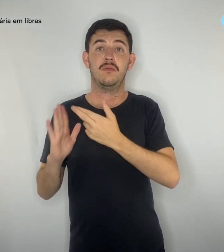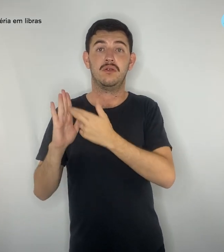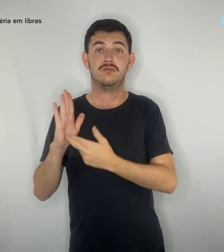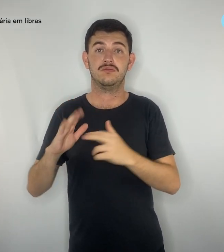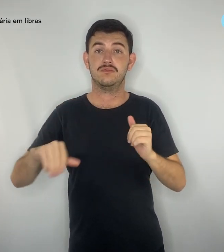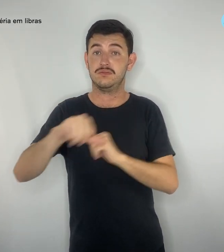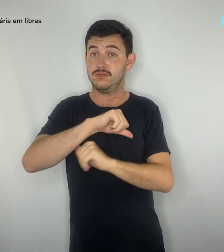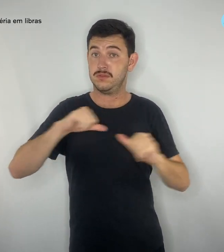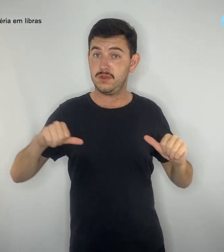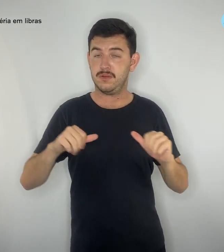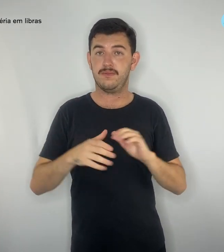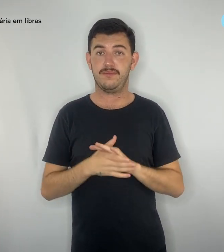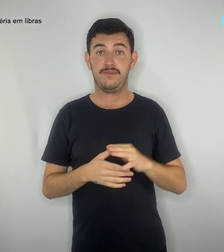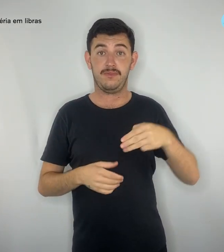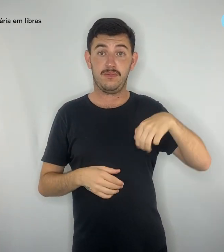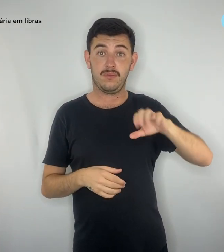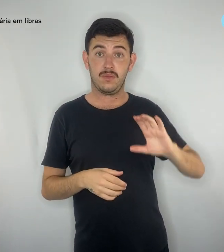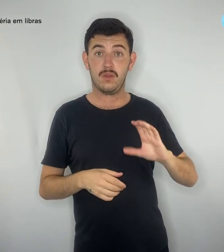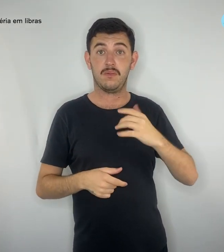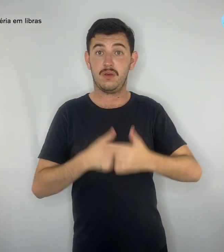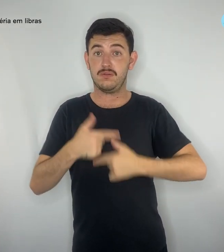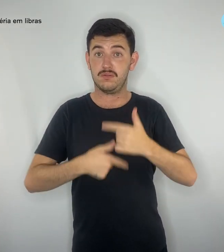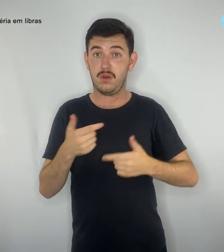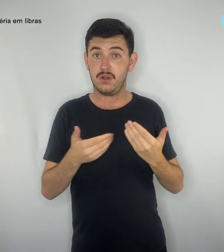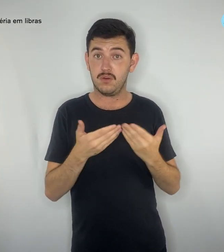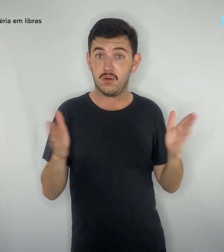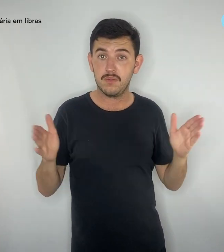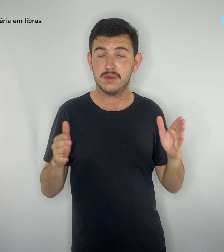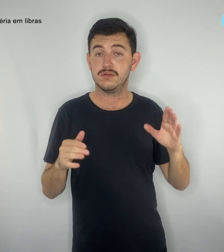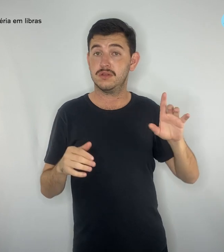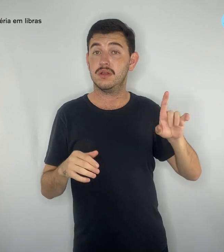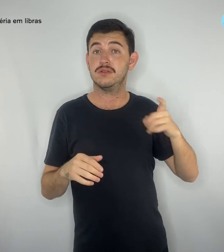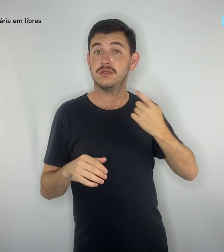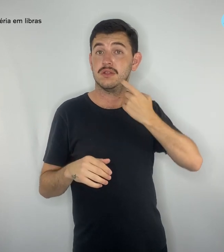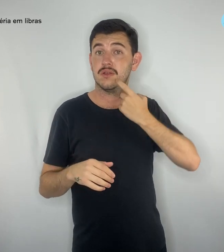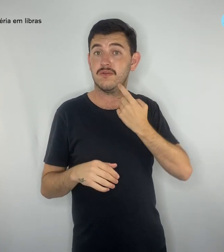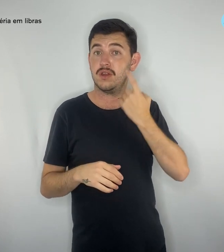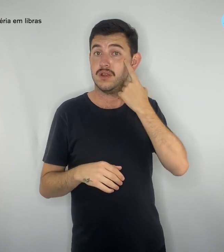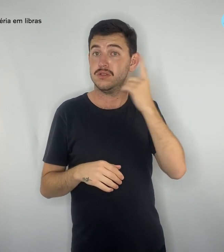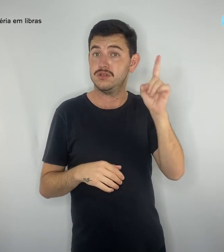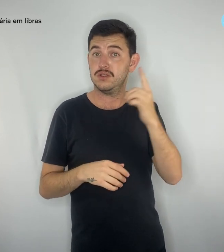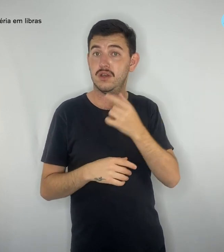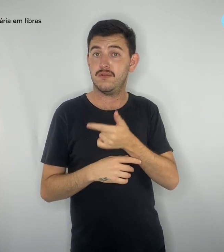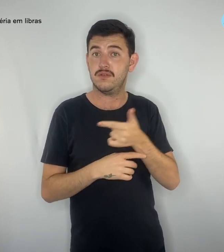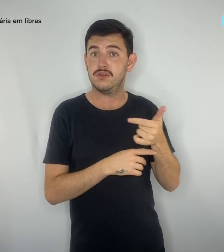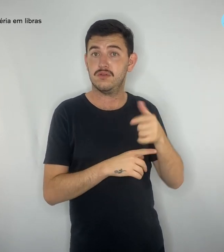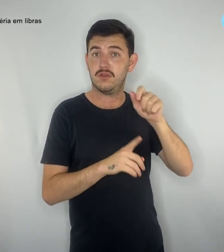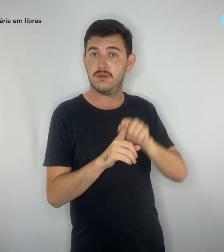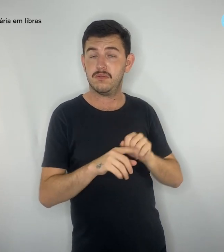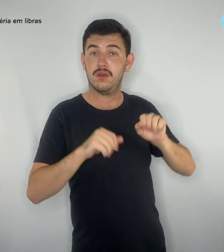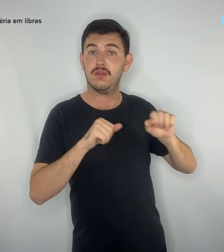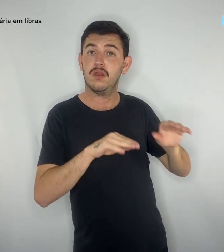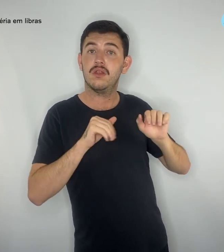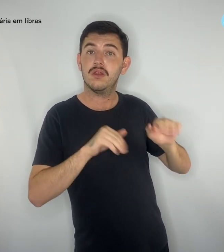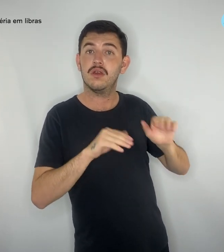sexta-feira, 22 de setembro, o órgão enviou uma minuta do projeto de lei à Casa Civil